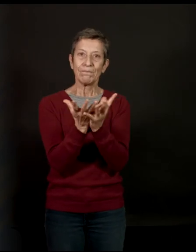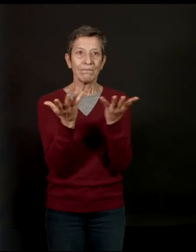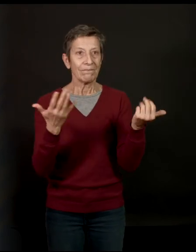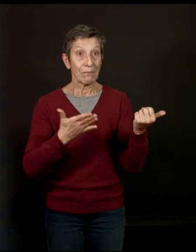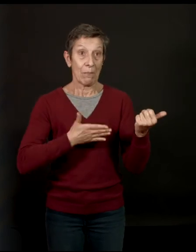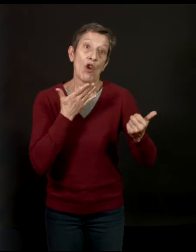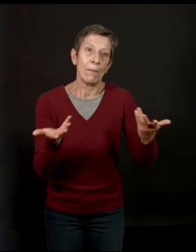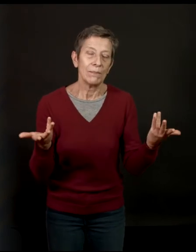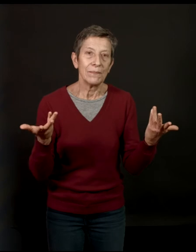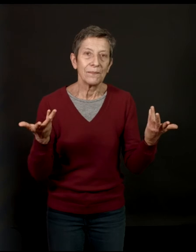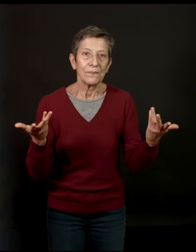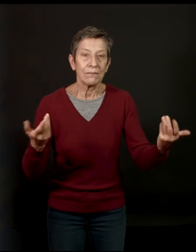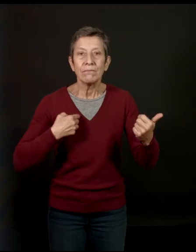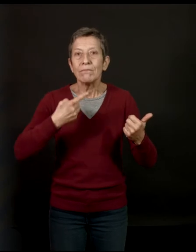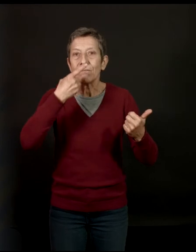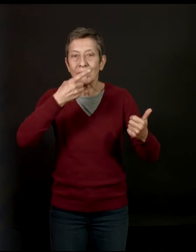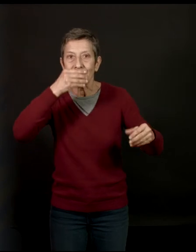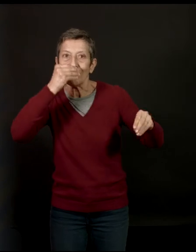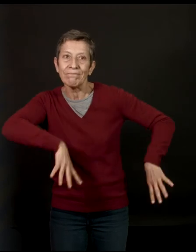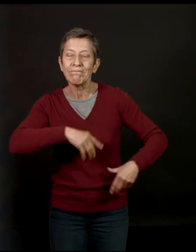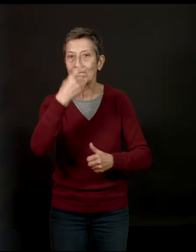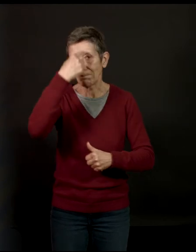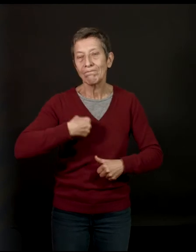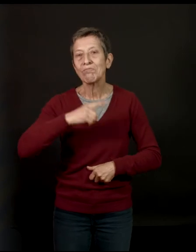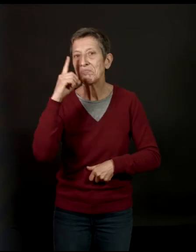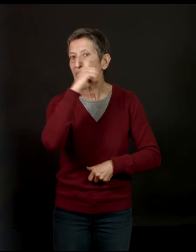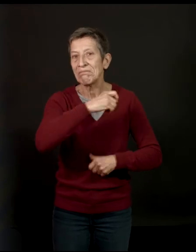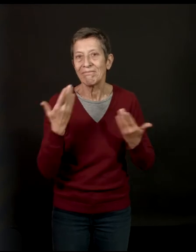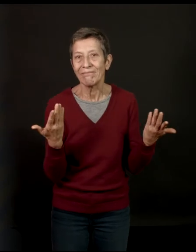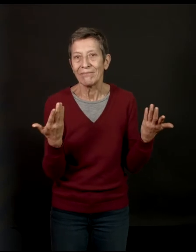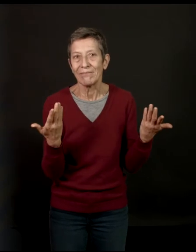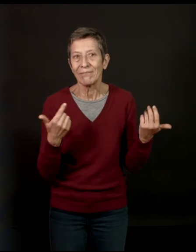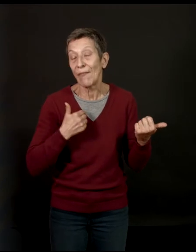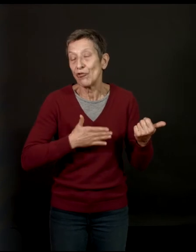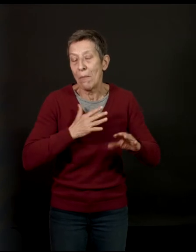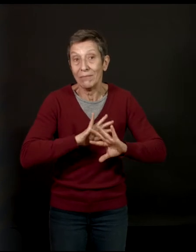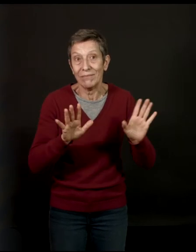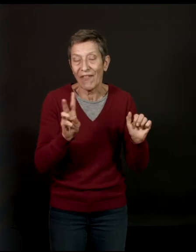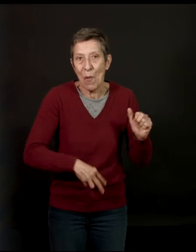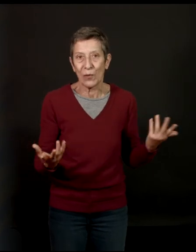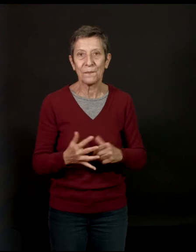me plaît. Et je pense que j'aurais vraiment du mal à y renoncer. Ce serait vraiment... J'aime vraiment ça.